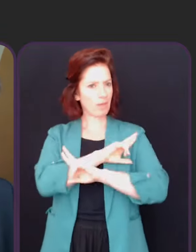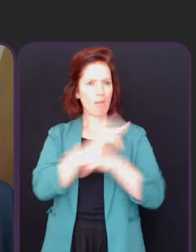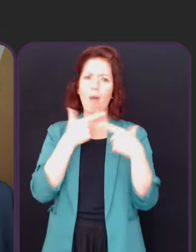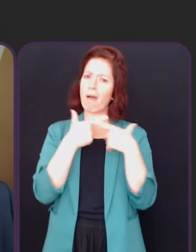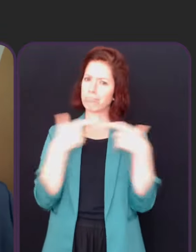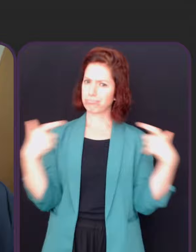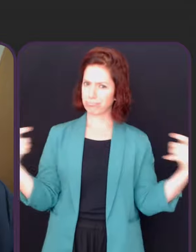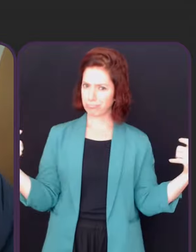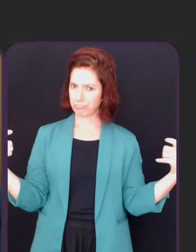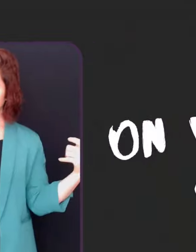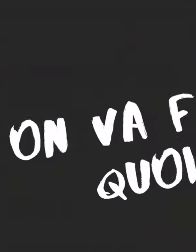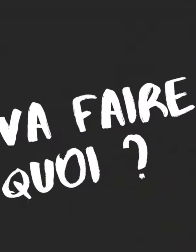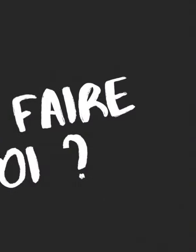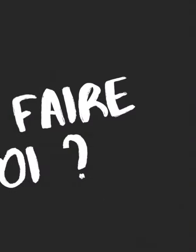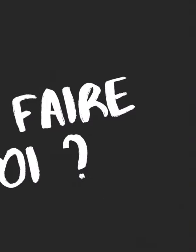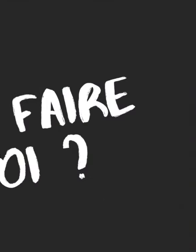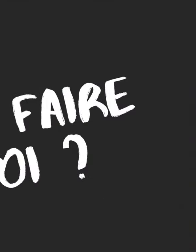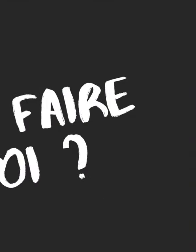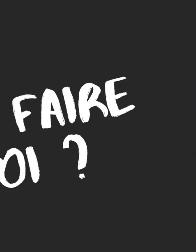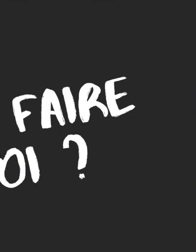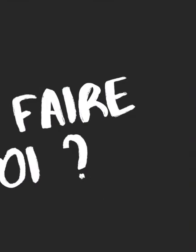résidents d'EHPAD, entre autres.